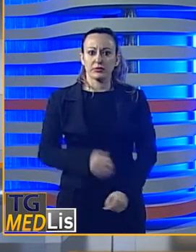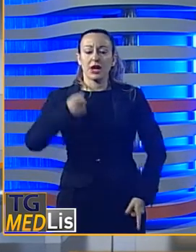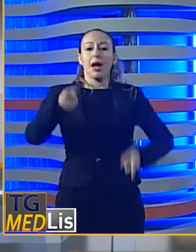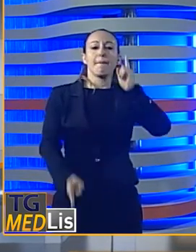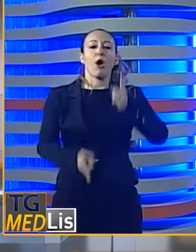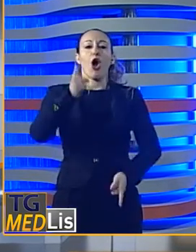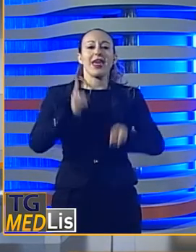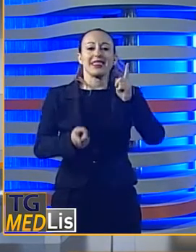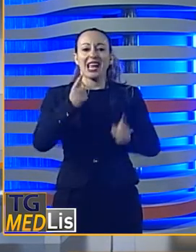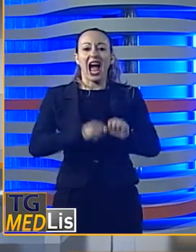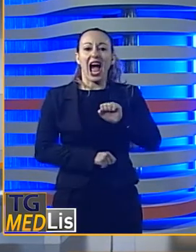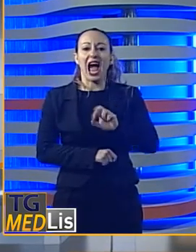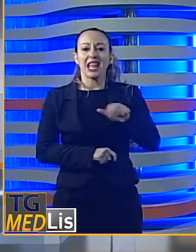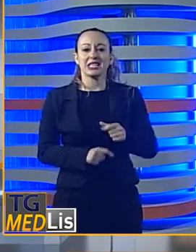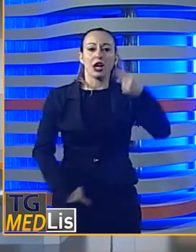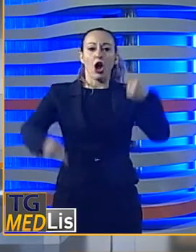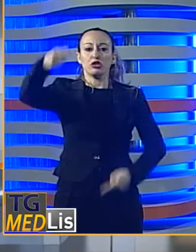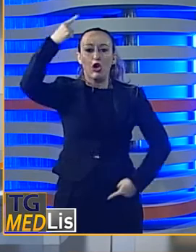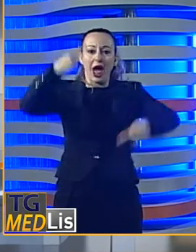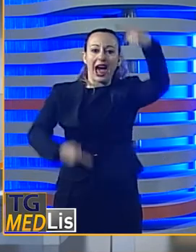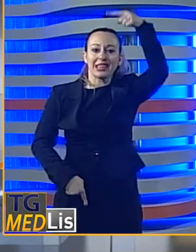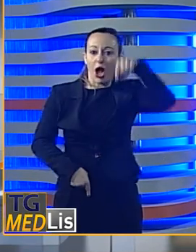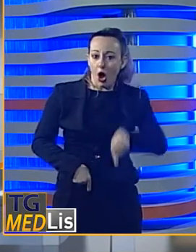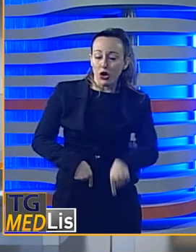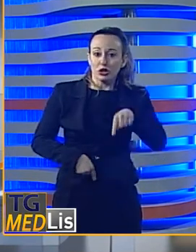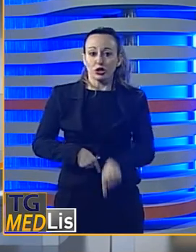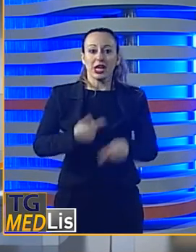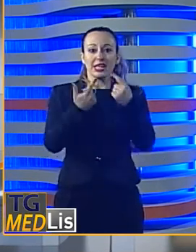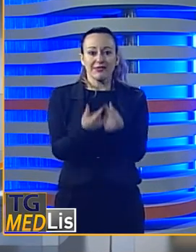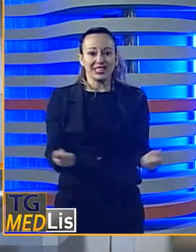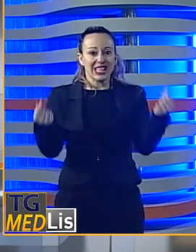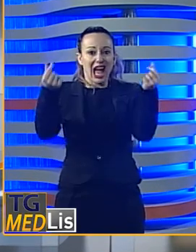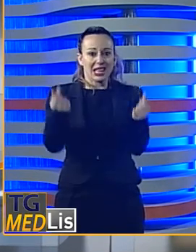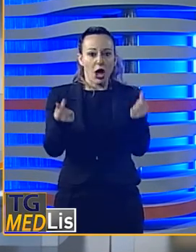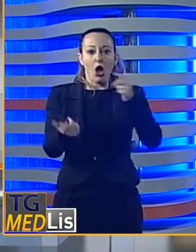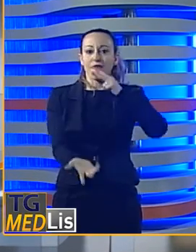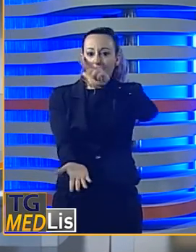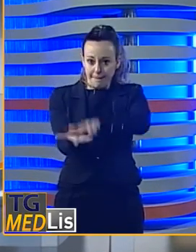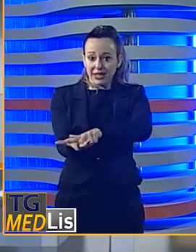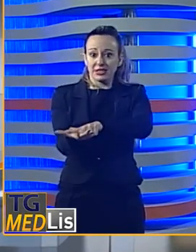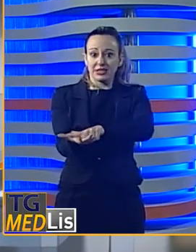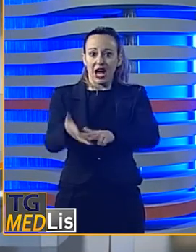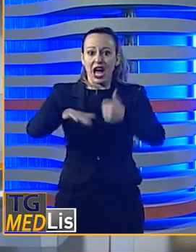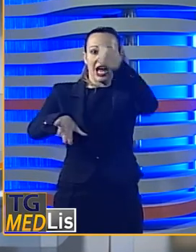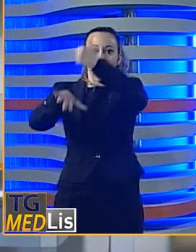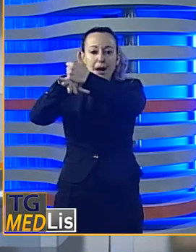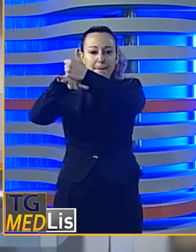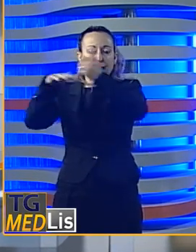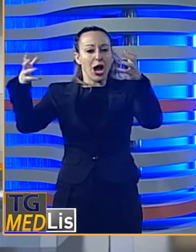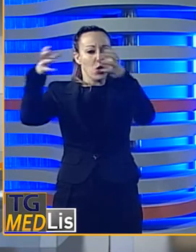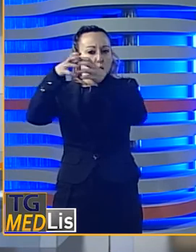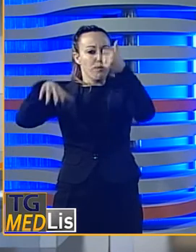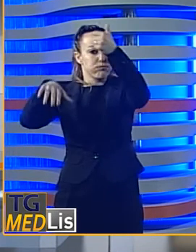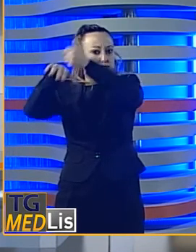La politica. All'ARS, giornata decisiva per la manovra finanziaria. La conferenza dei